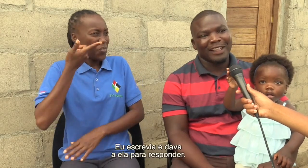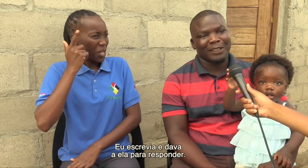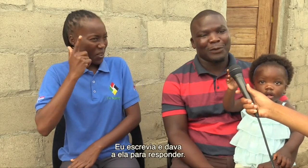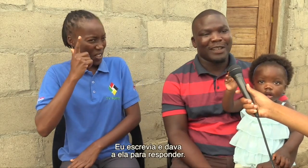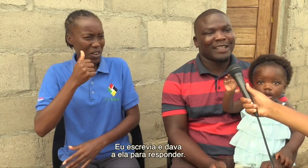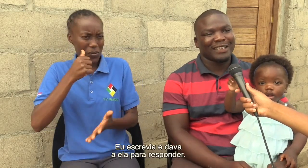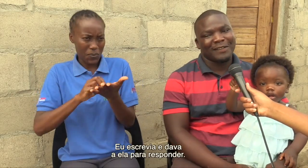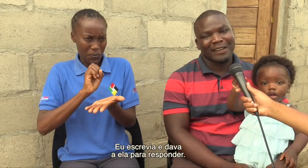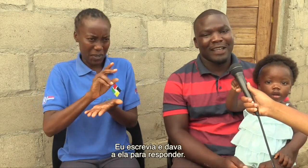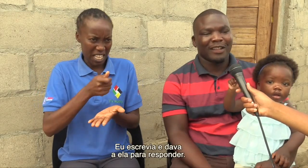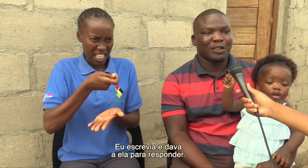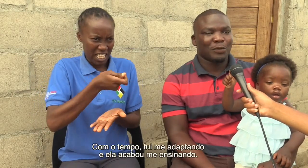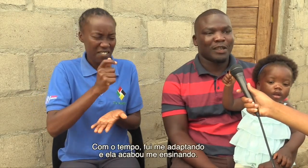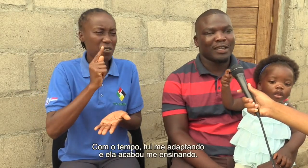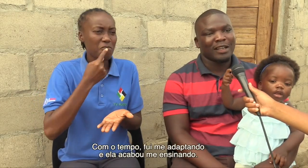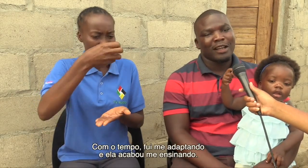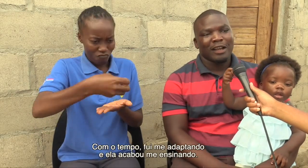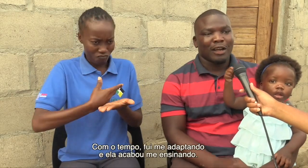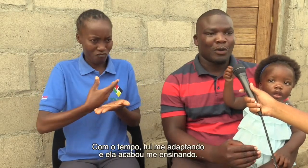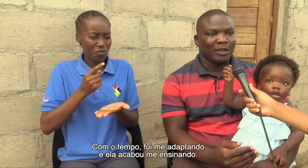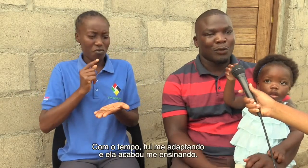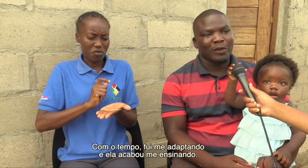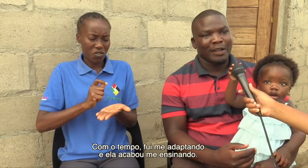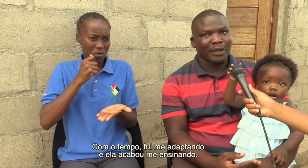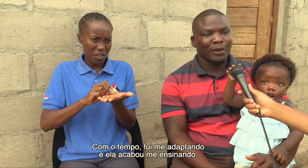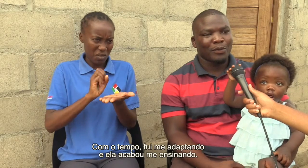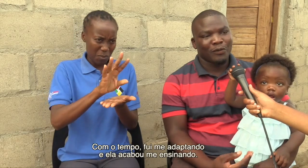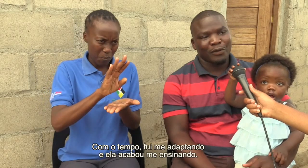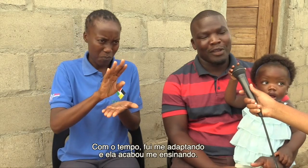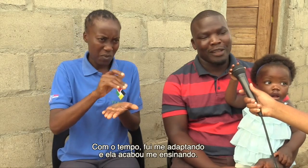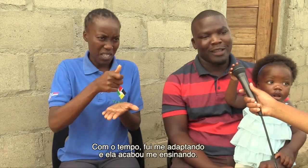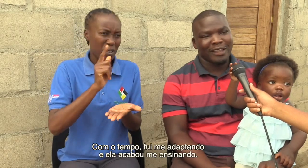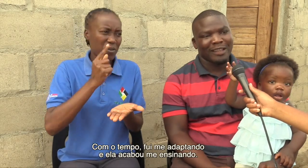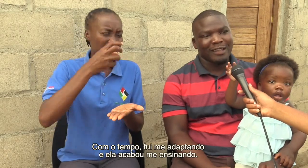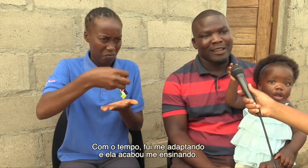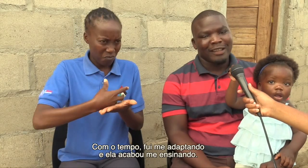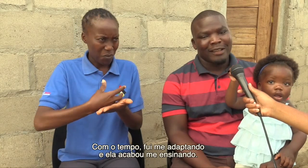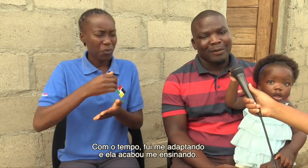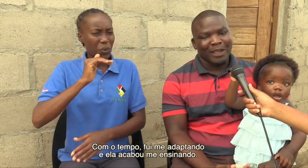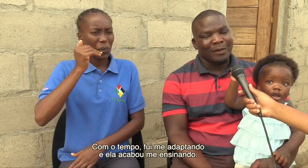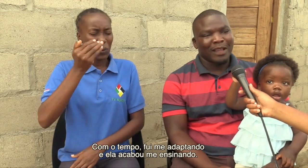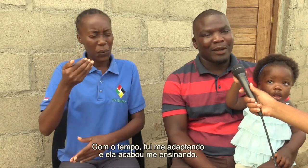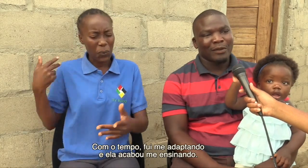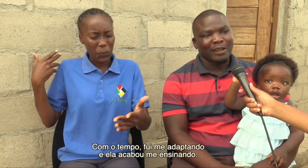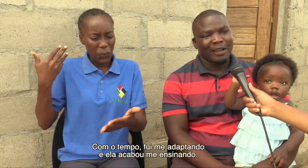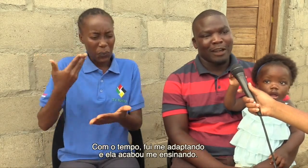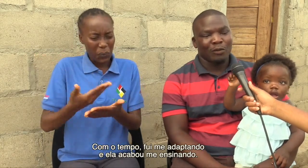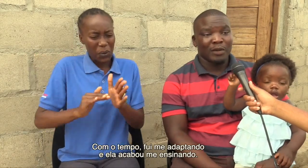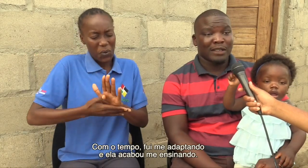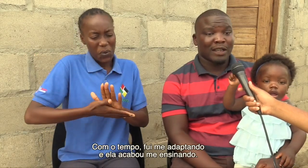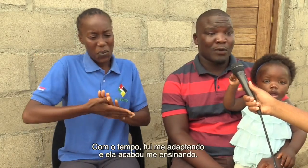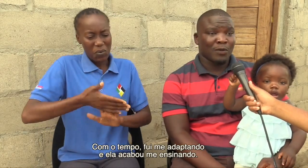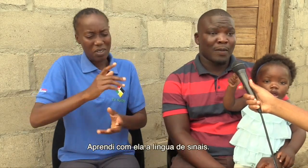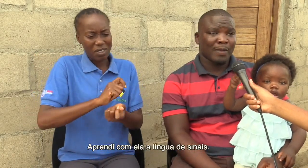dava ela responder escrevia dava ela responder ao andar do tempo fui me adaptando e ela